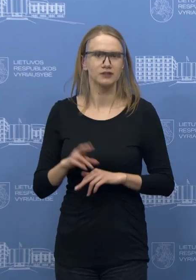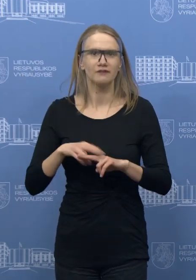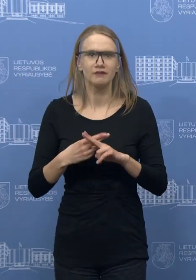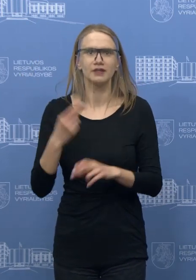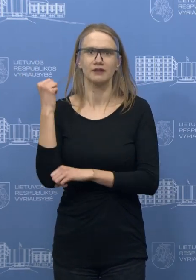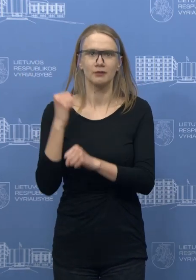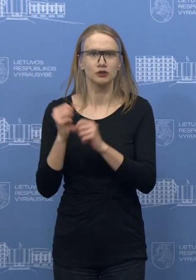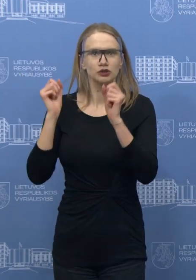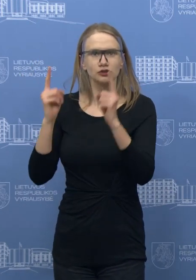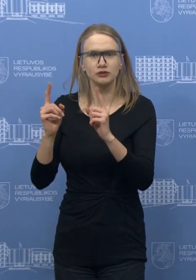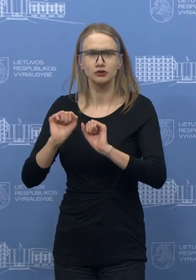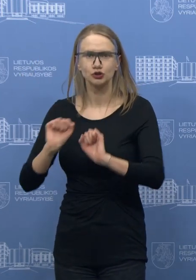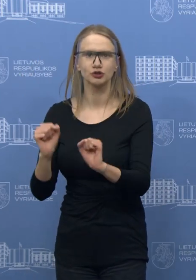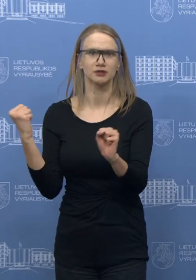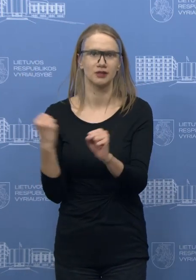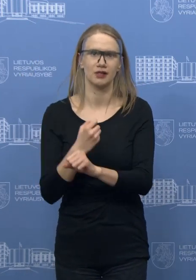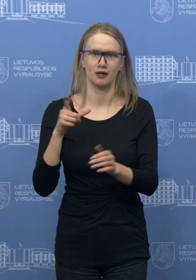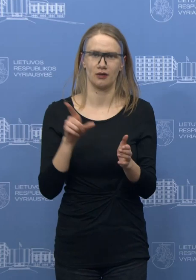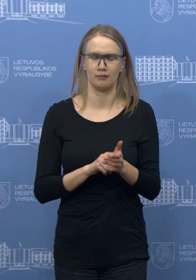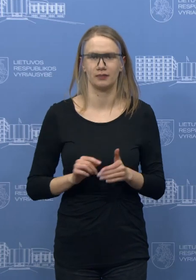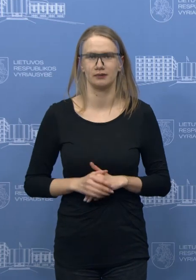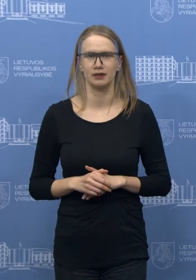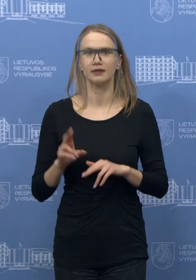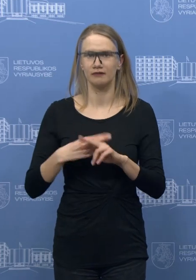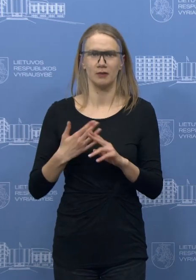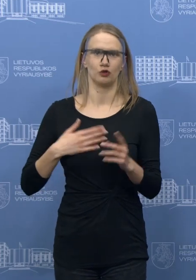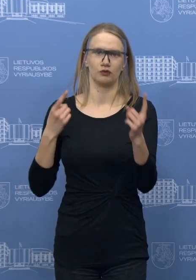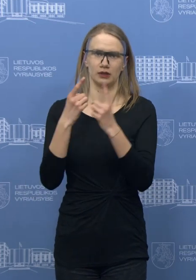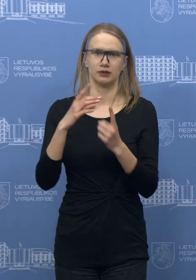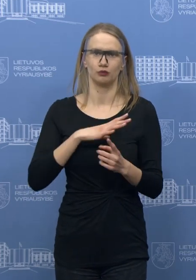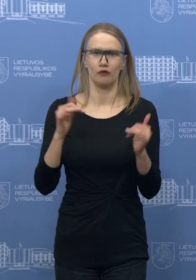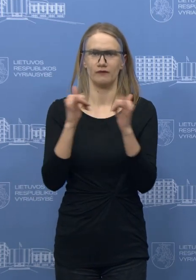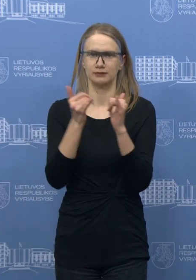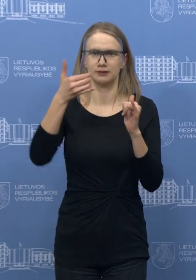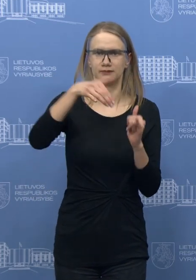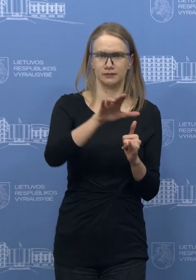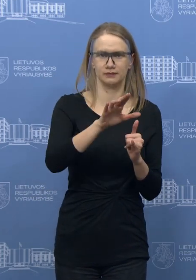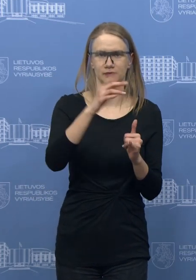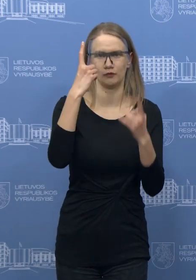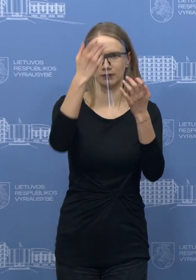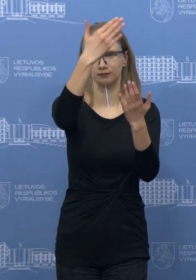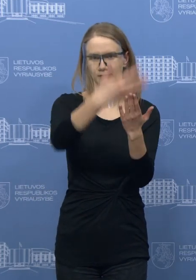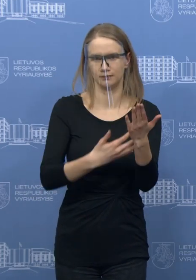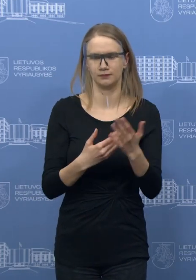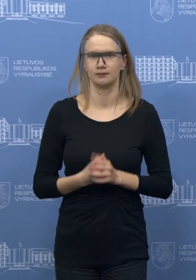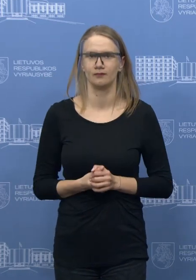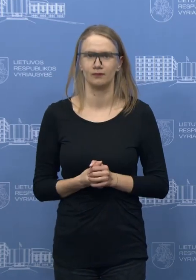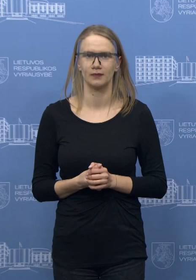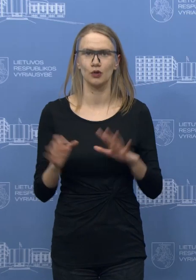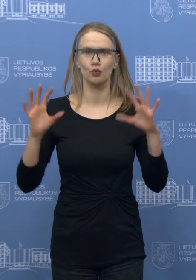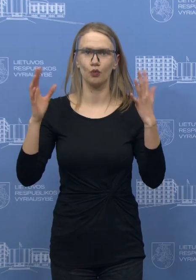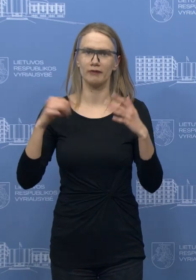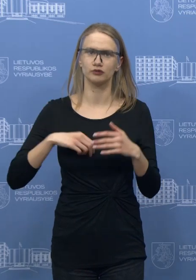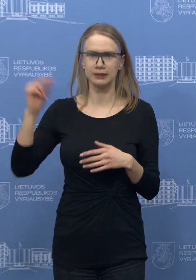darbuotojų ir gydomių žmonės. Aš tik to noriu ir to norėjau. ir tikiuosi, kad jeigu kažkas tai bus padaręs veiksmus